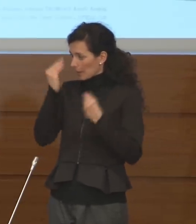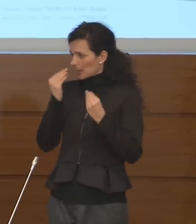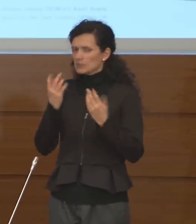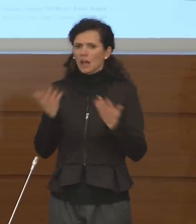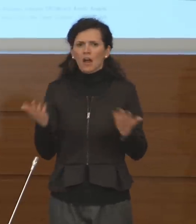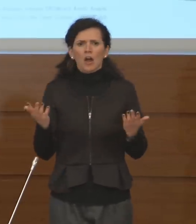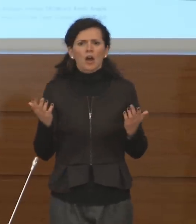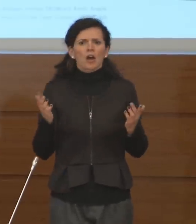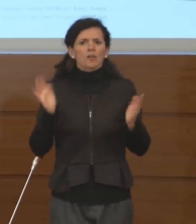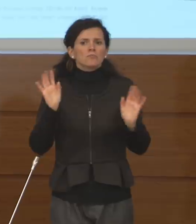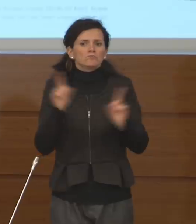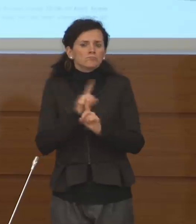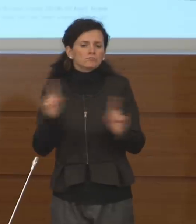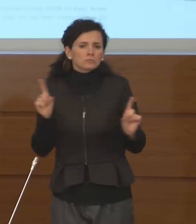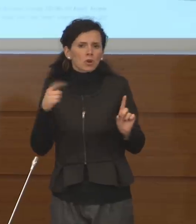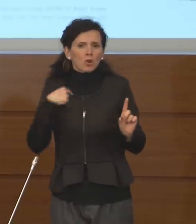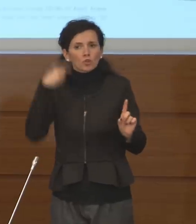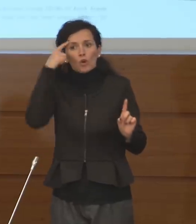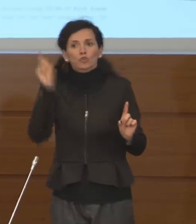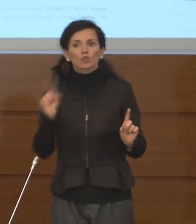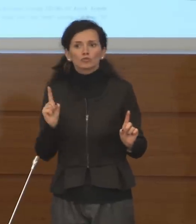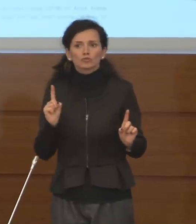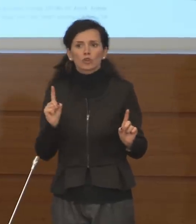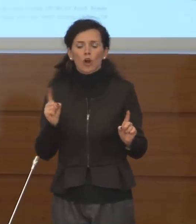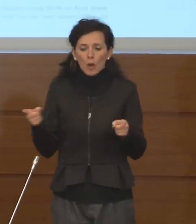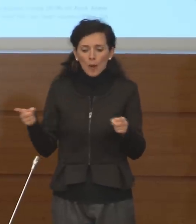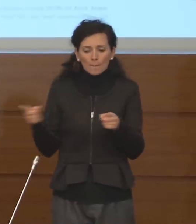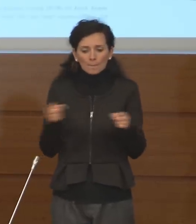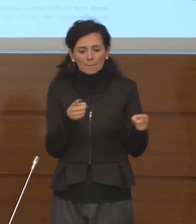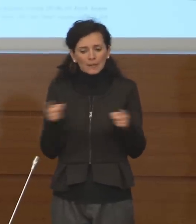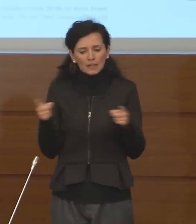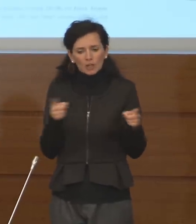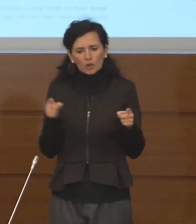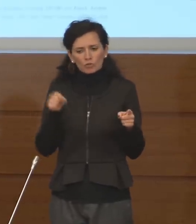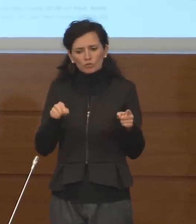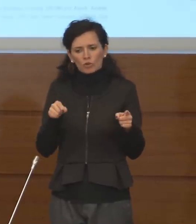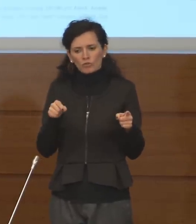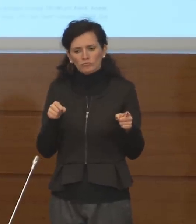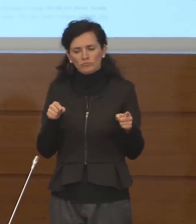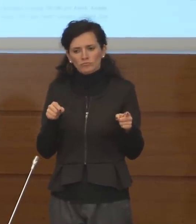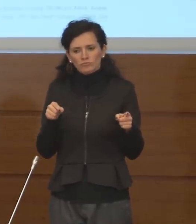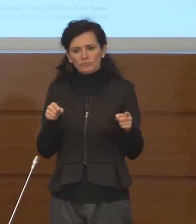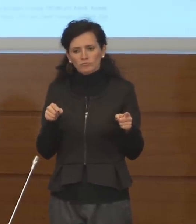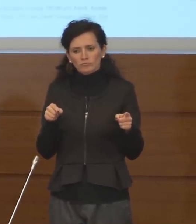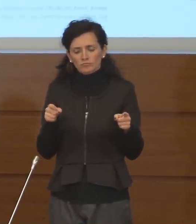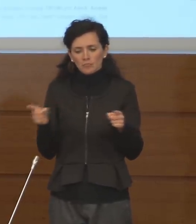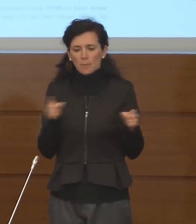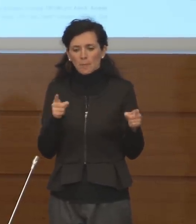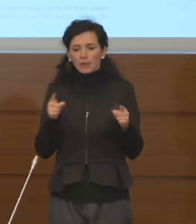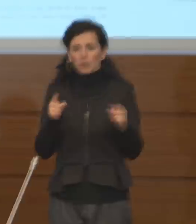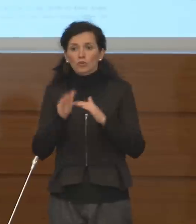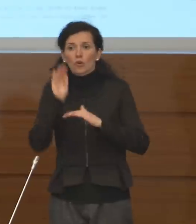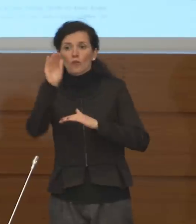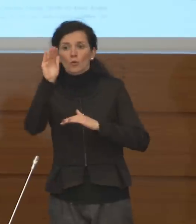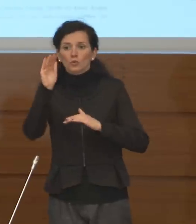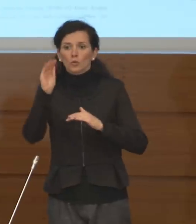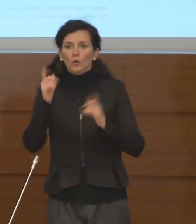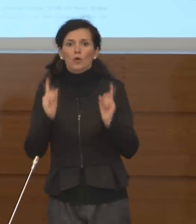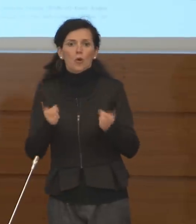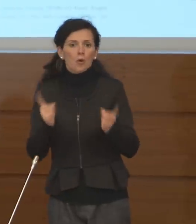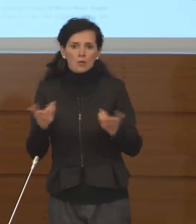No, io non so qual è il periodo che ci si prospetta davanti.